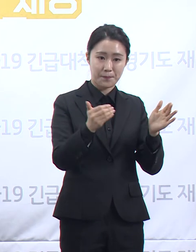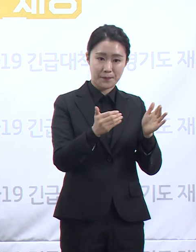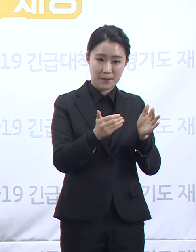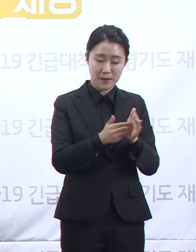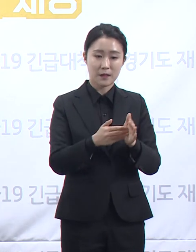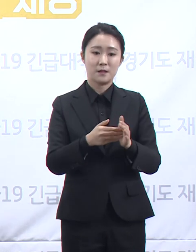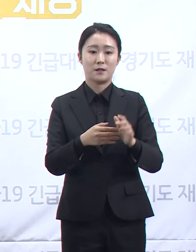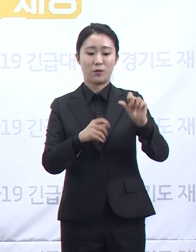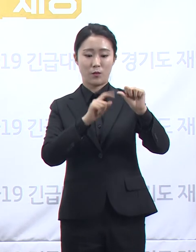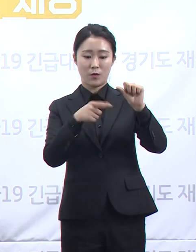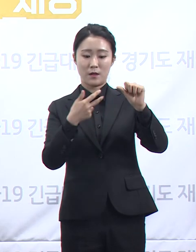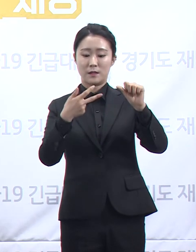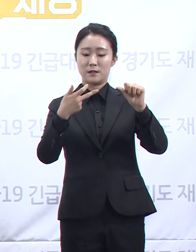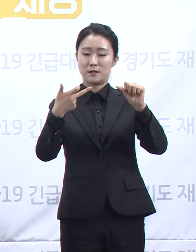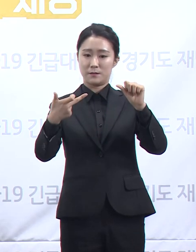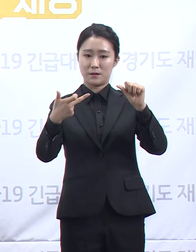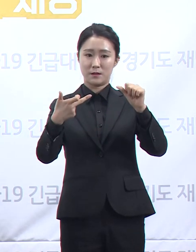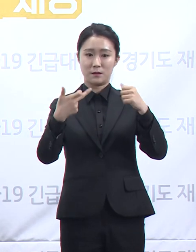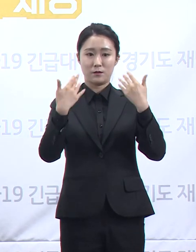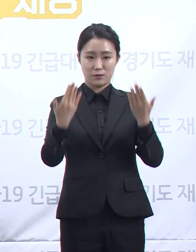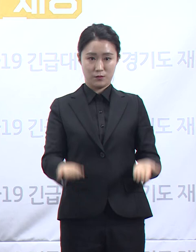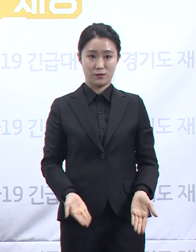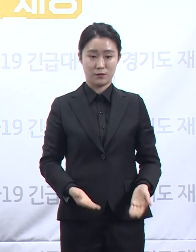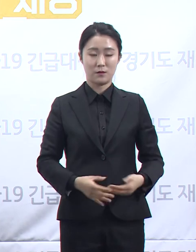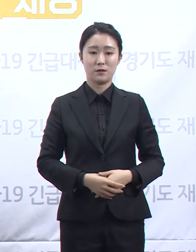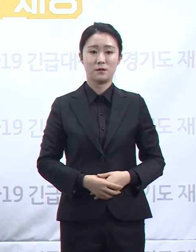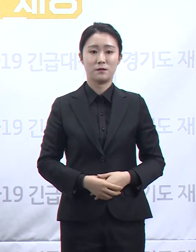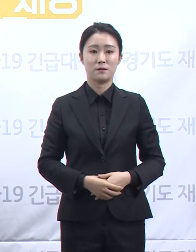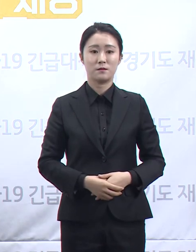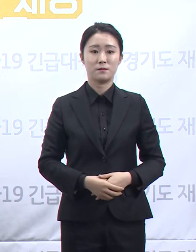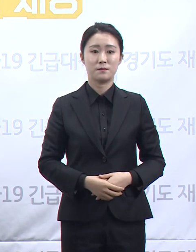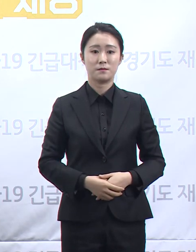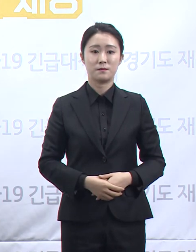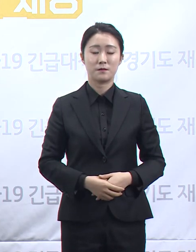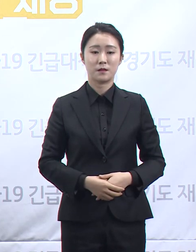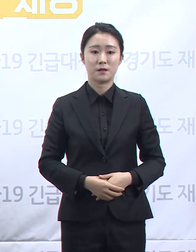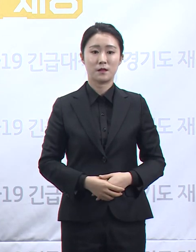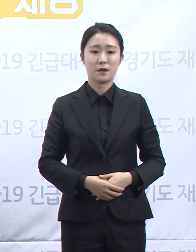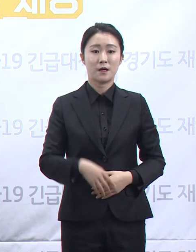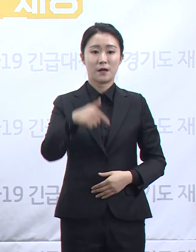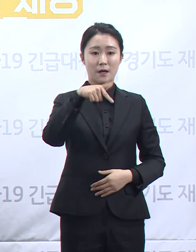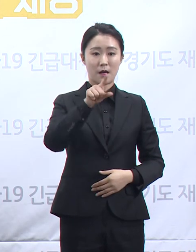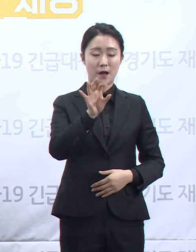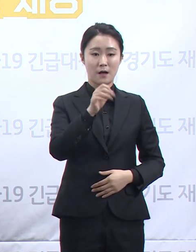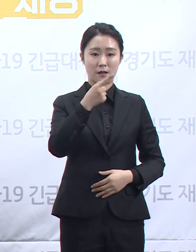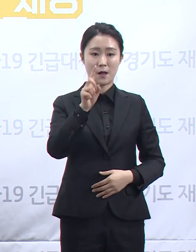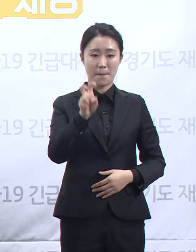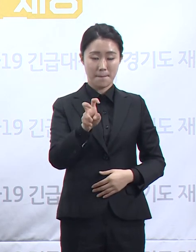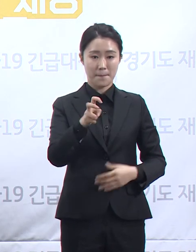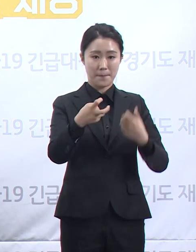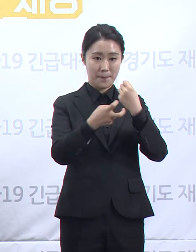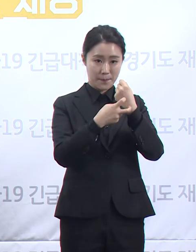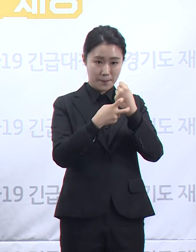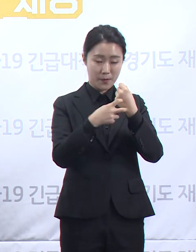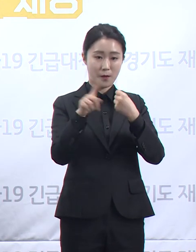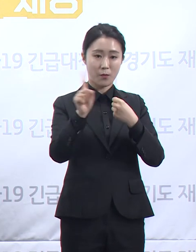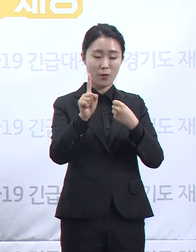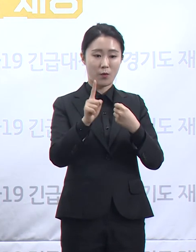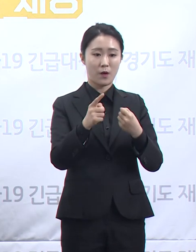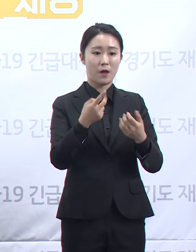확인됩니다. 확진자 발생 이후 강남병원은 응급실을 폐쇄하고 입퇴원 및 외를 금지,